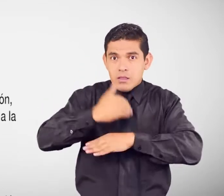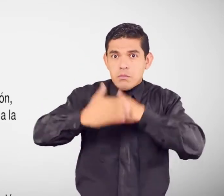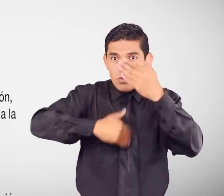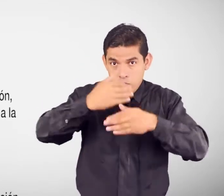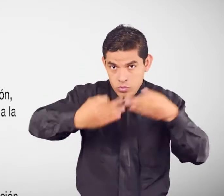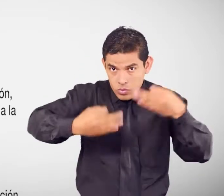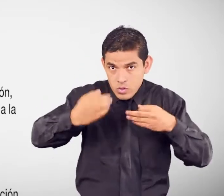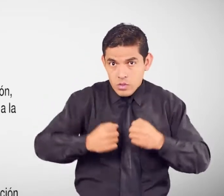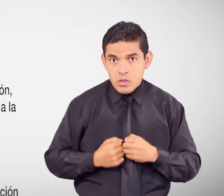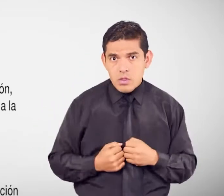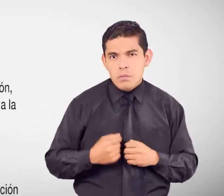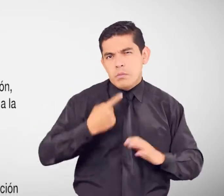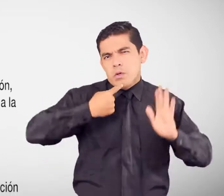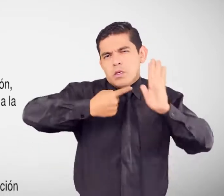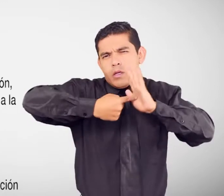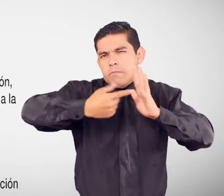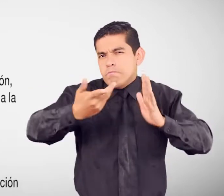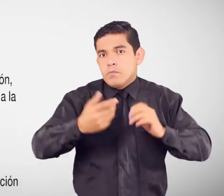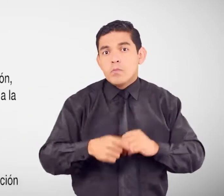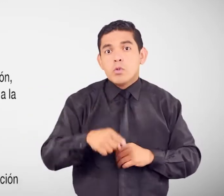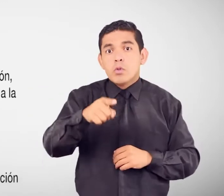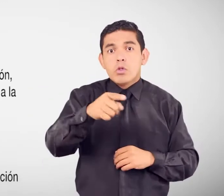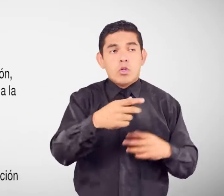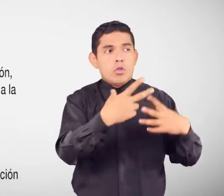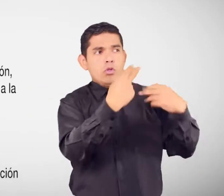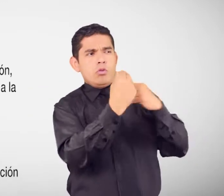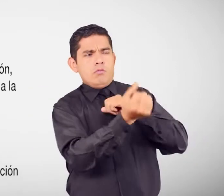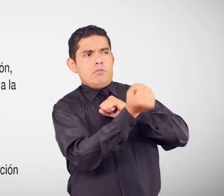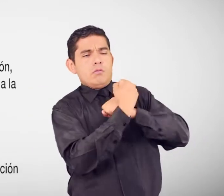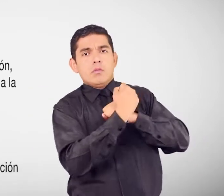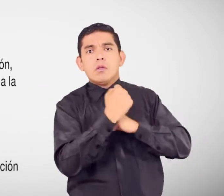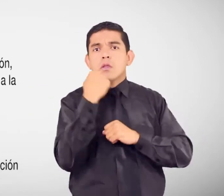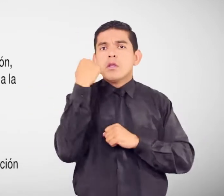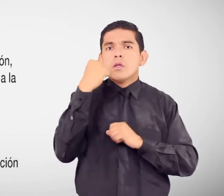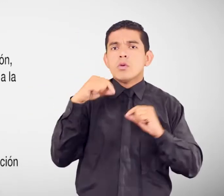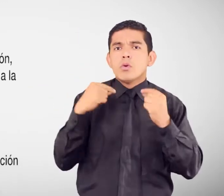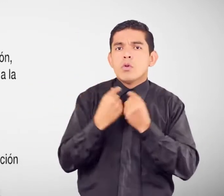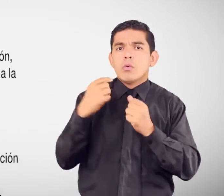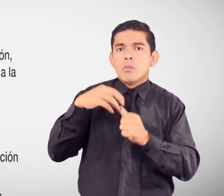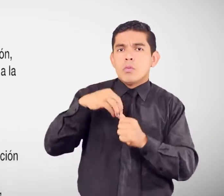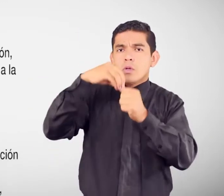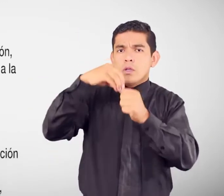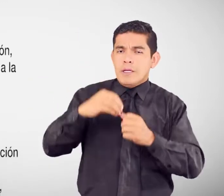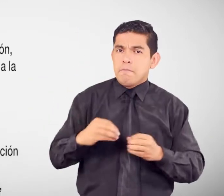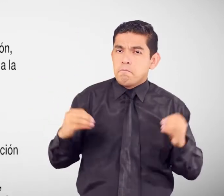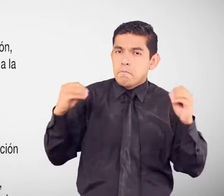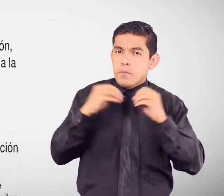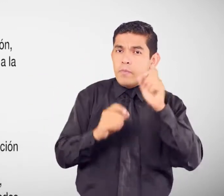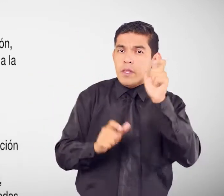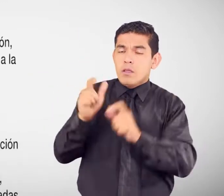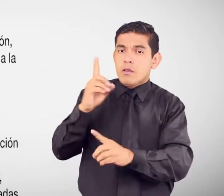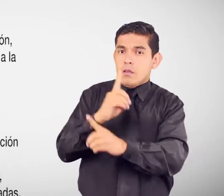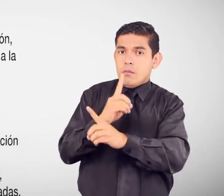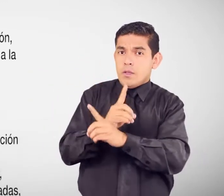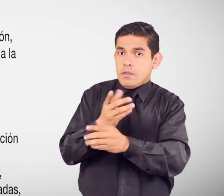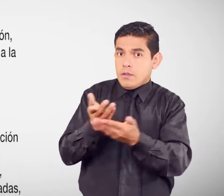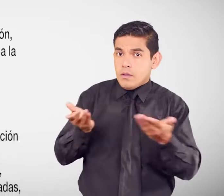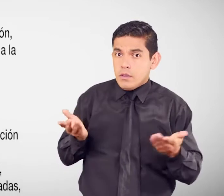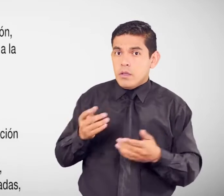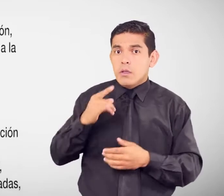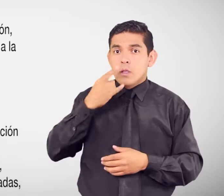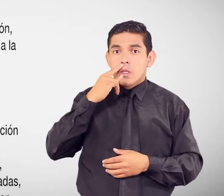judiciales En casos de Negación de derechos a grupos de atención prioritaria Personas con discapacidad